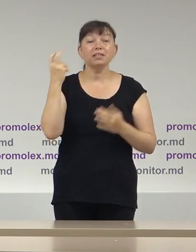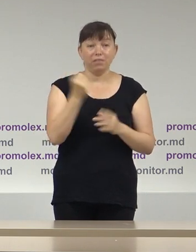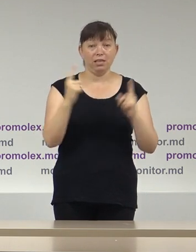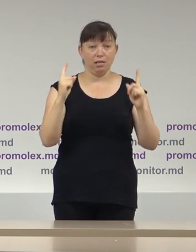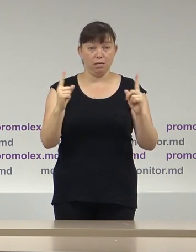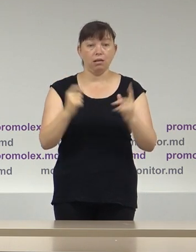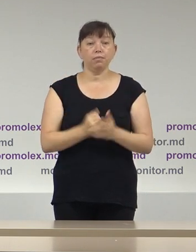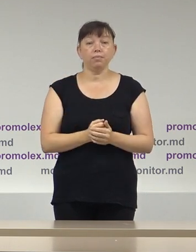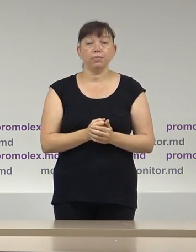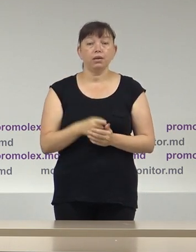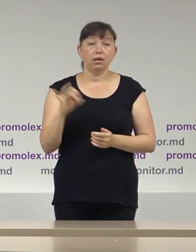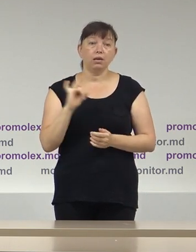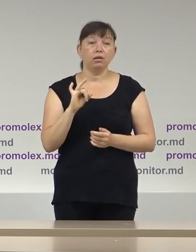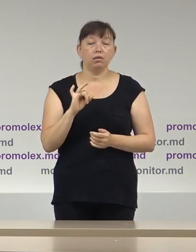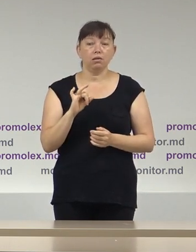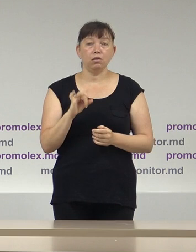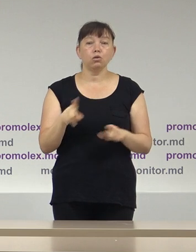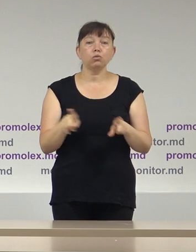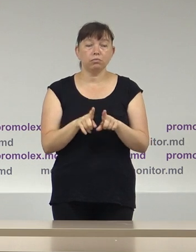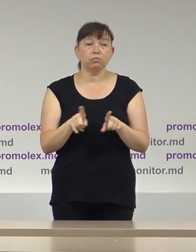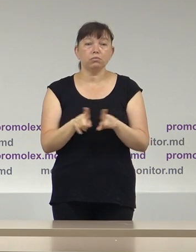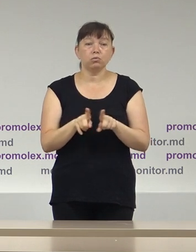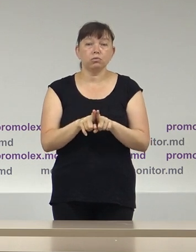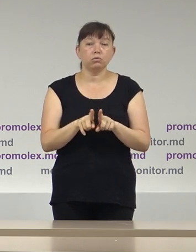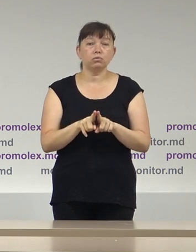săptămâni. Și, totodată,